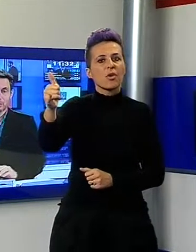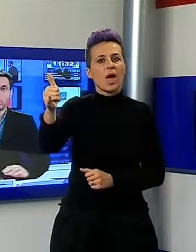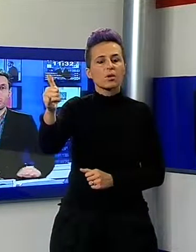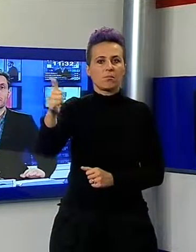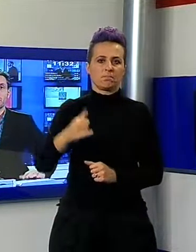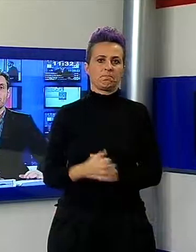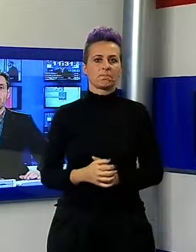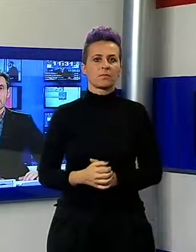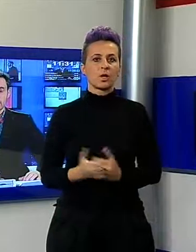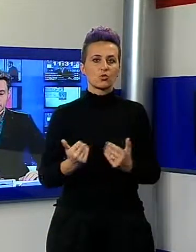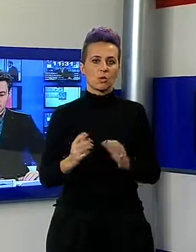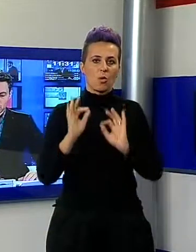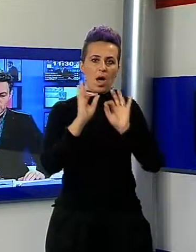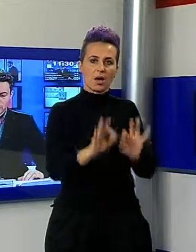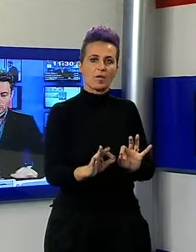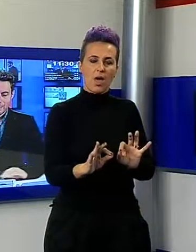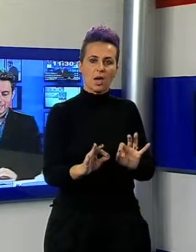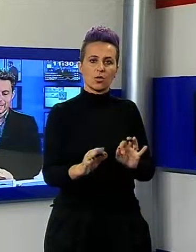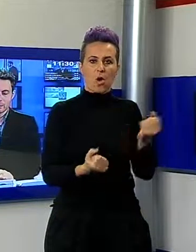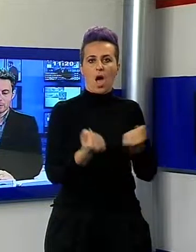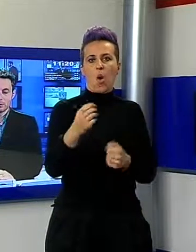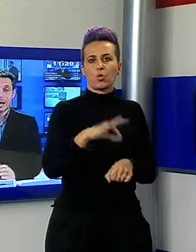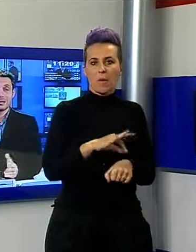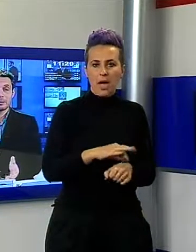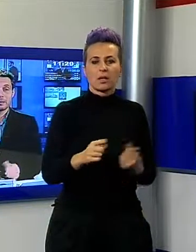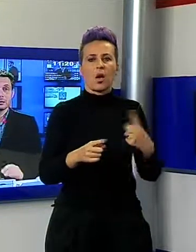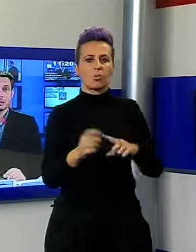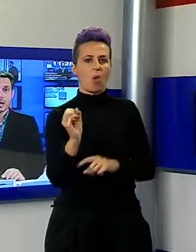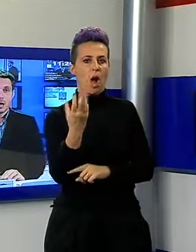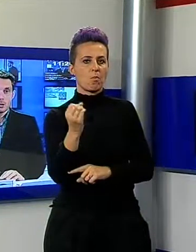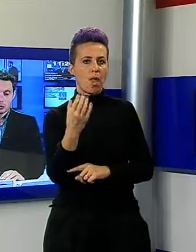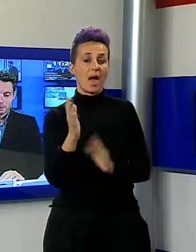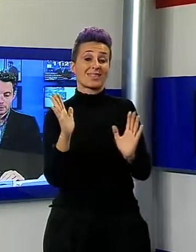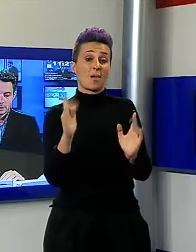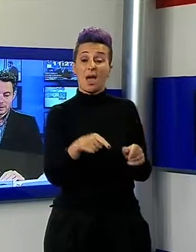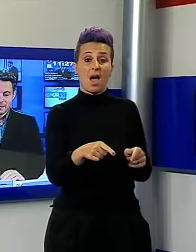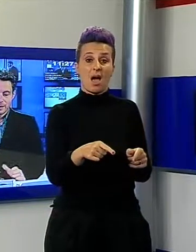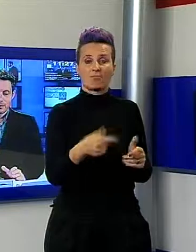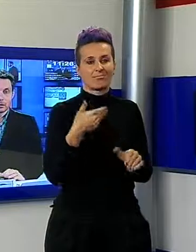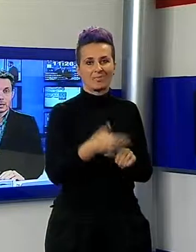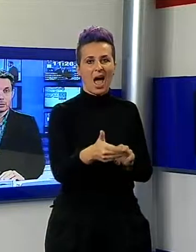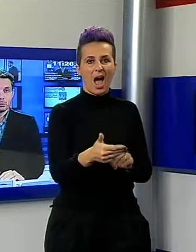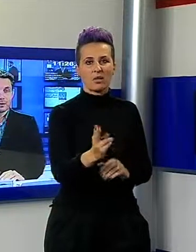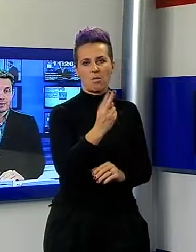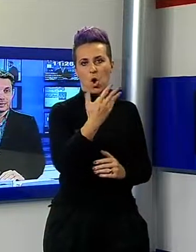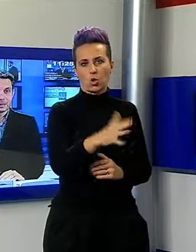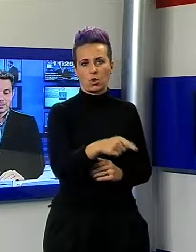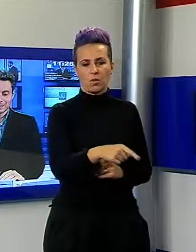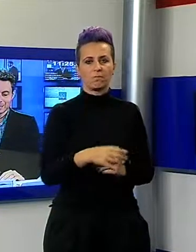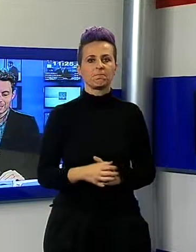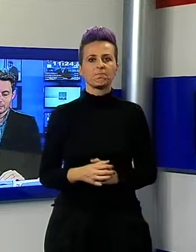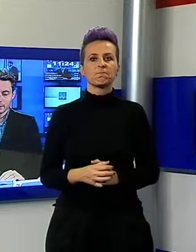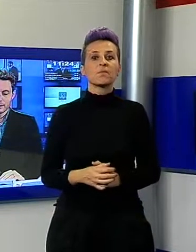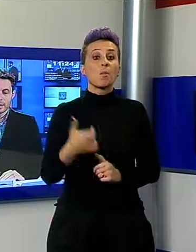vita sul posto. Sono intervenute un'automedica e un'ambulanza, ma per la donna non c'era più niente da fare. Visto l'accaduto è stata